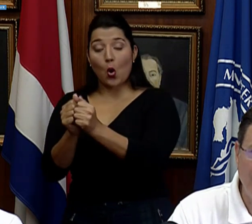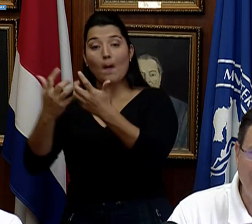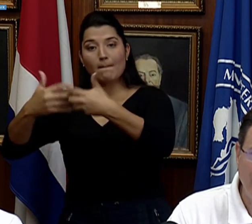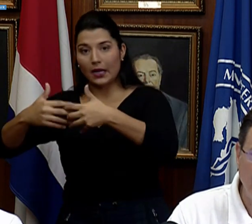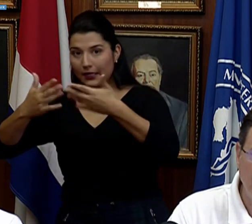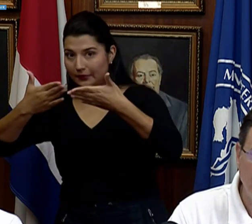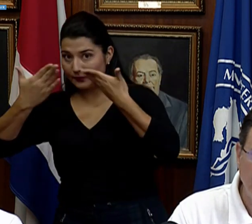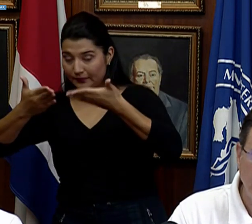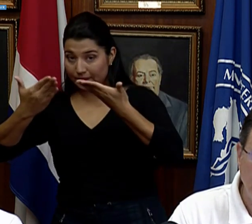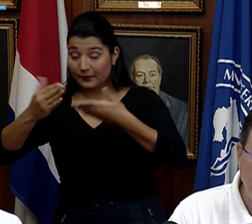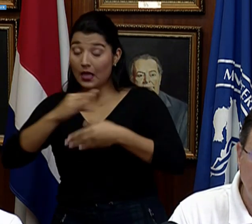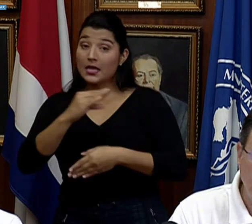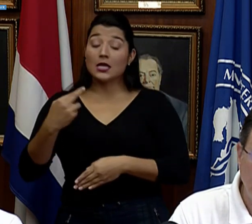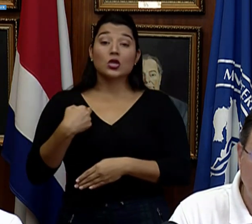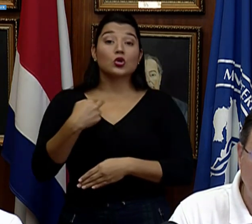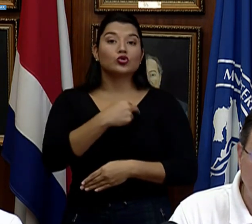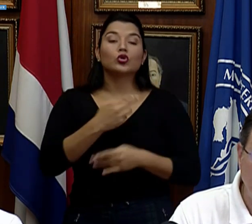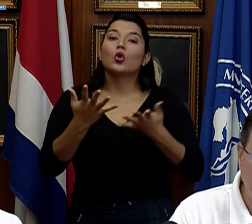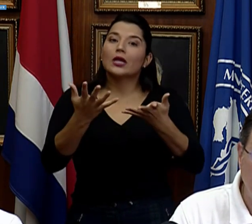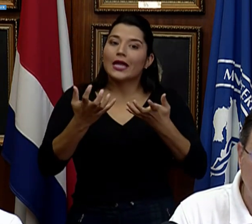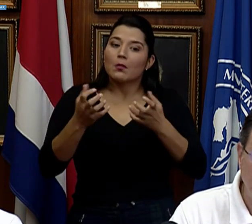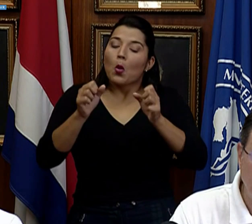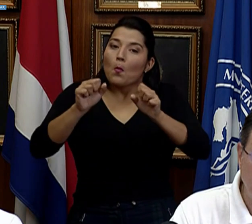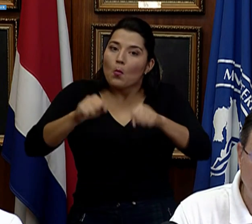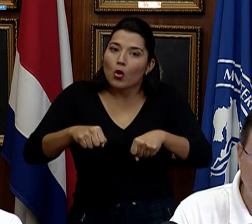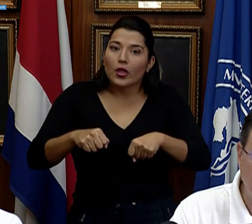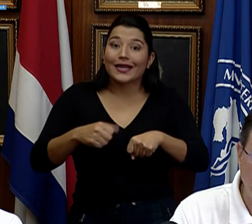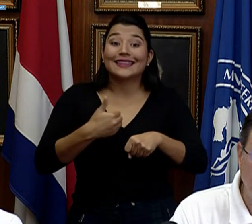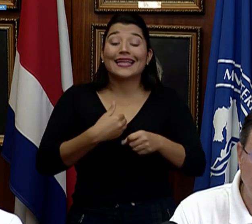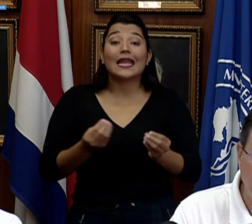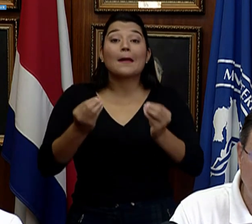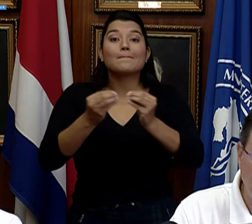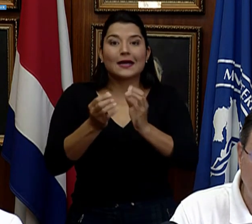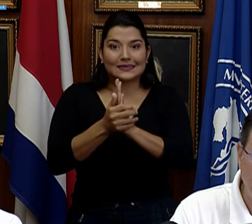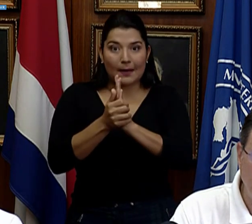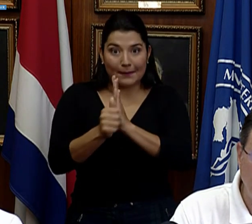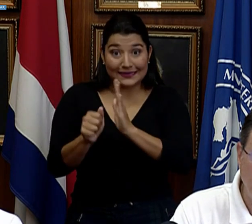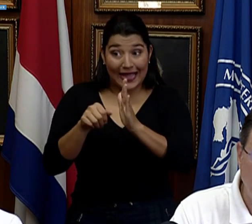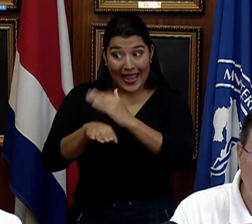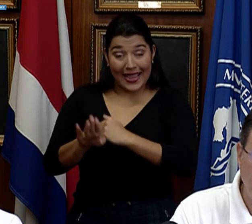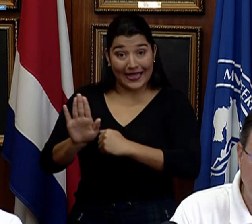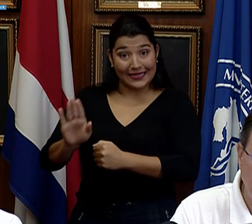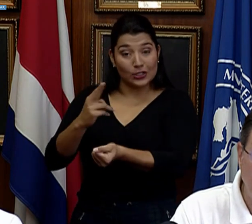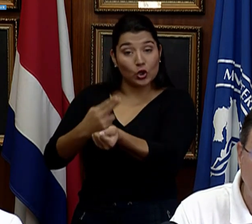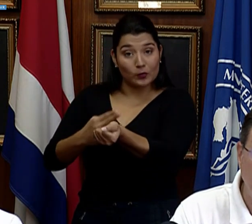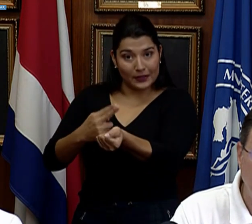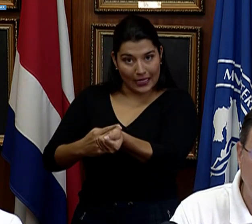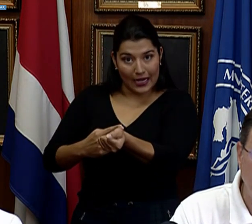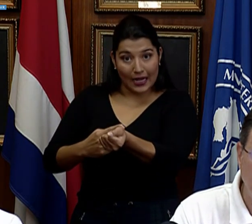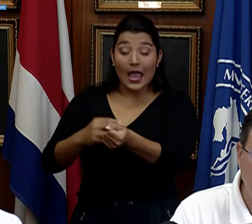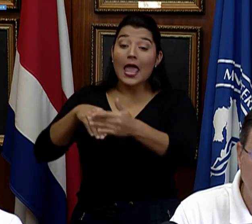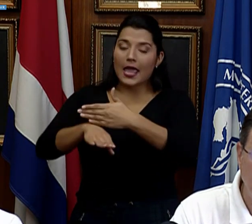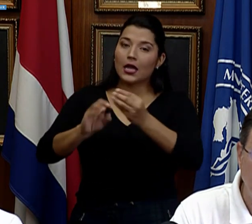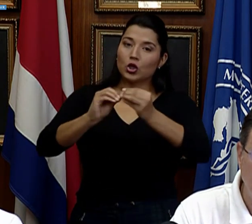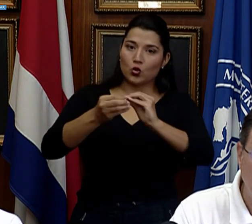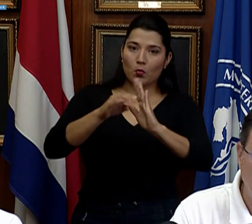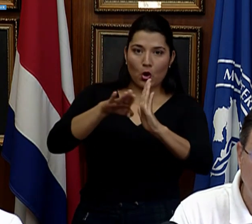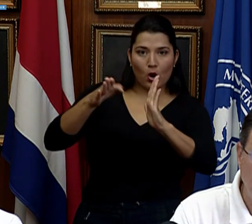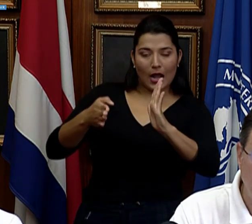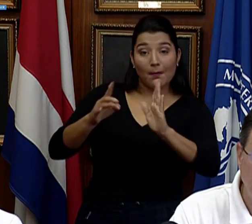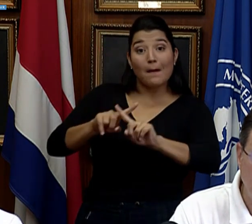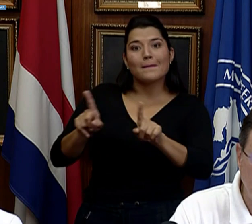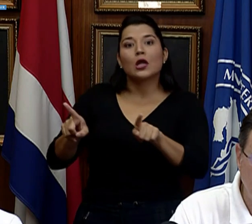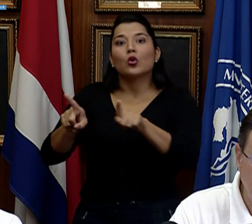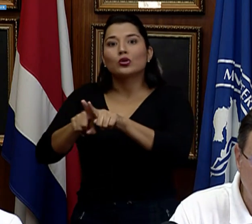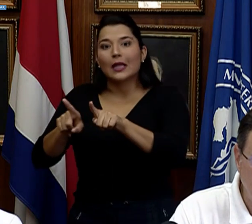aumentando la capacidad hospitalaria, no solo en el número de camas, sino en la complejidad que pueden mantener o